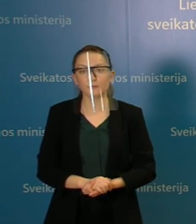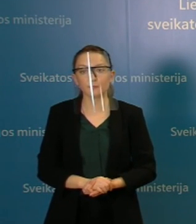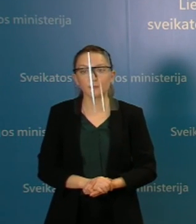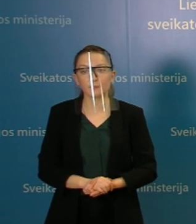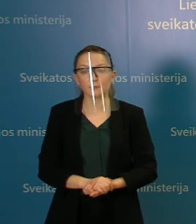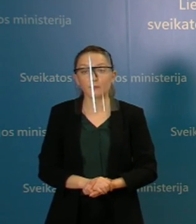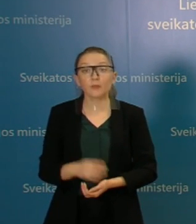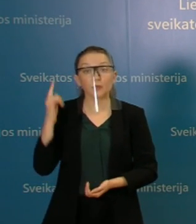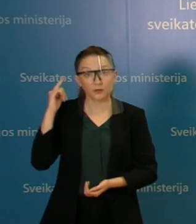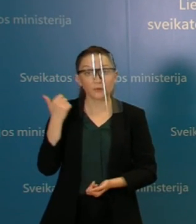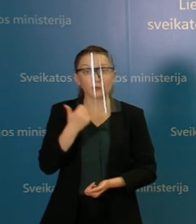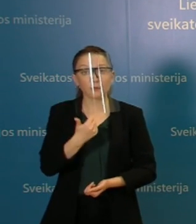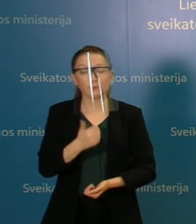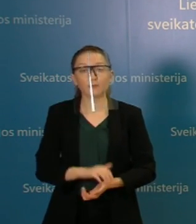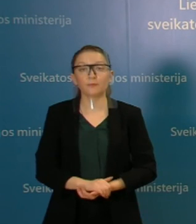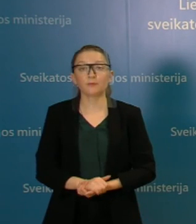Giedra girdot mus?